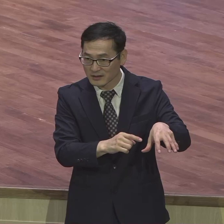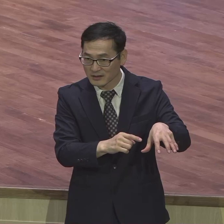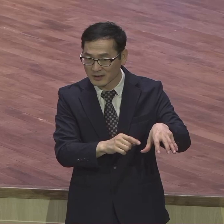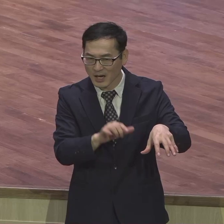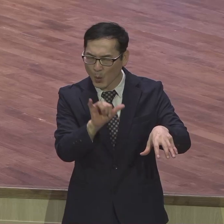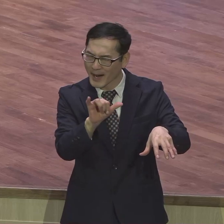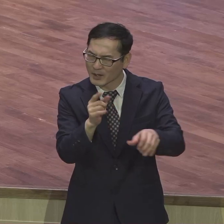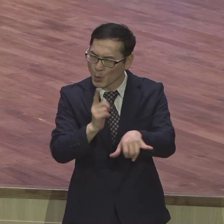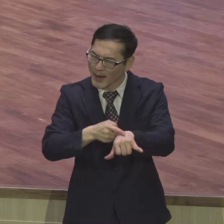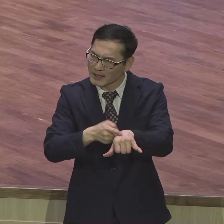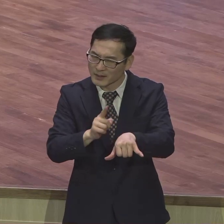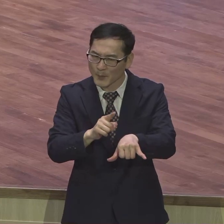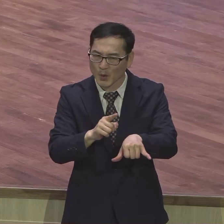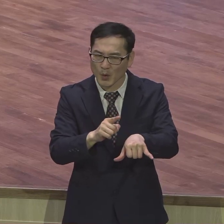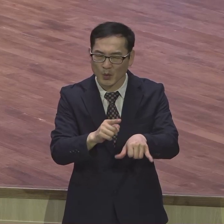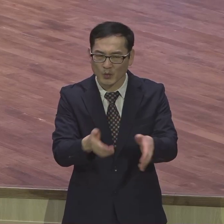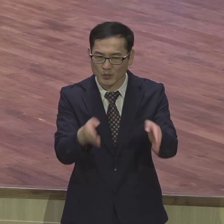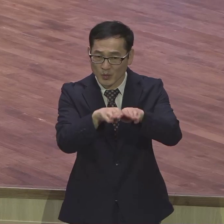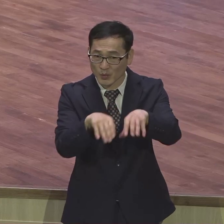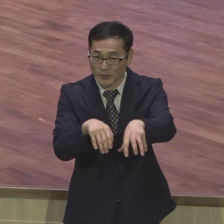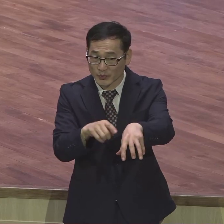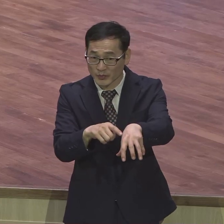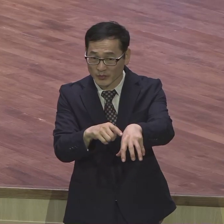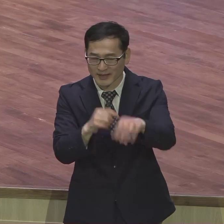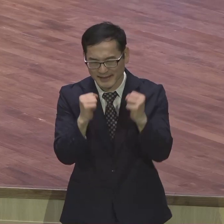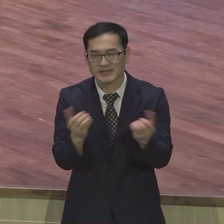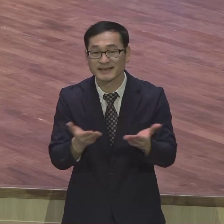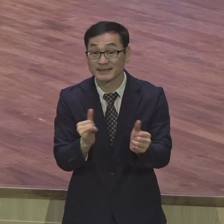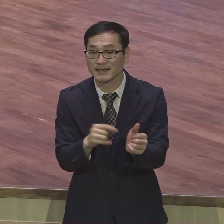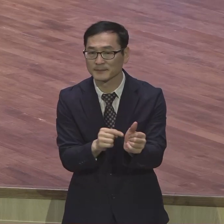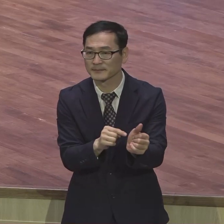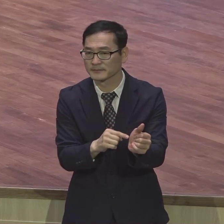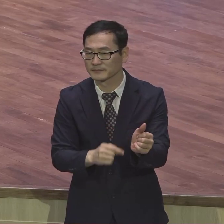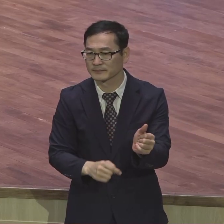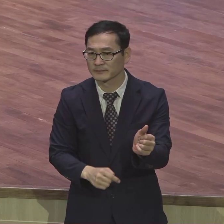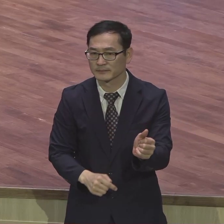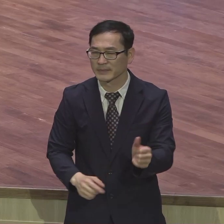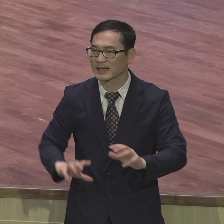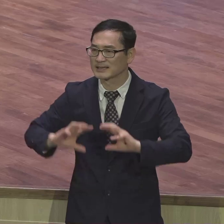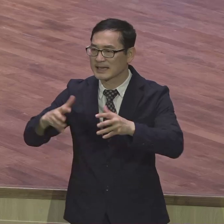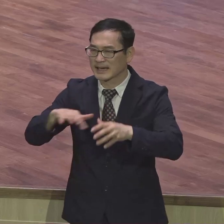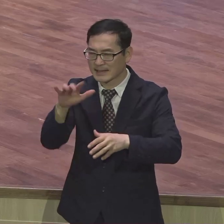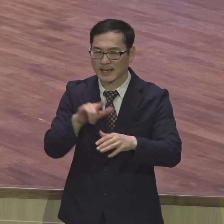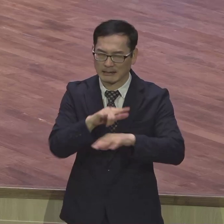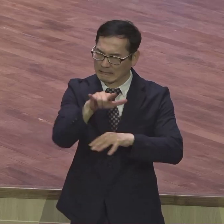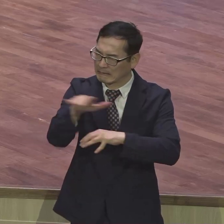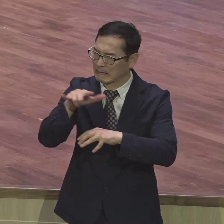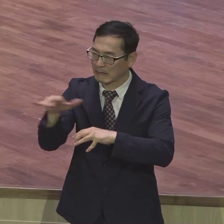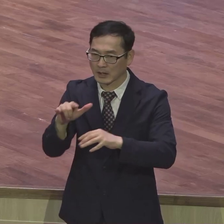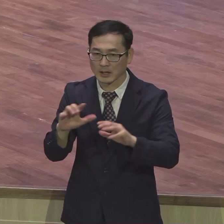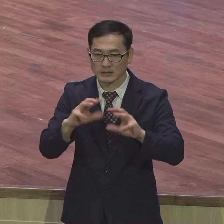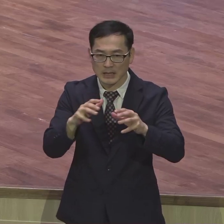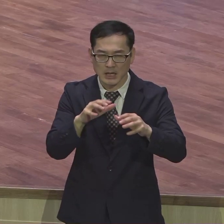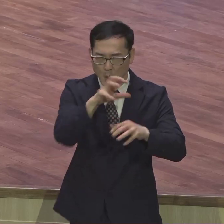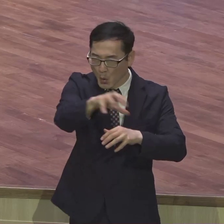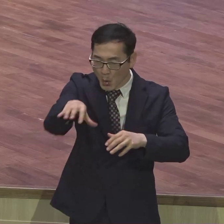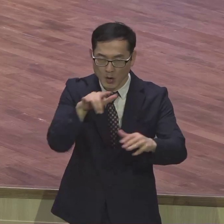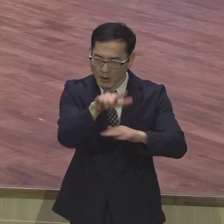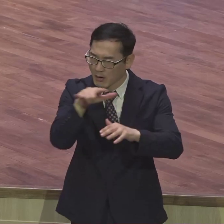있는데 거기에 계시는 분인데 그분이 그러대요 세계 나라를 다 갔대요 세계 모든 나라를 다 갔대요